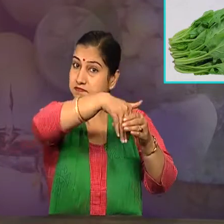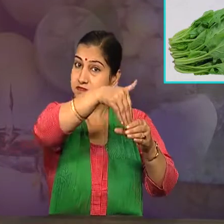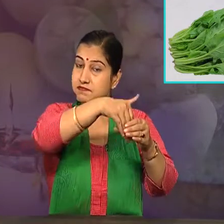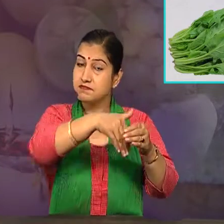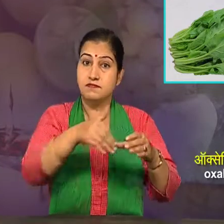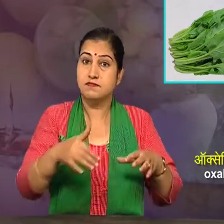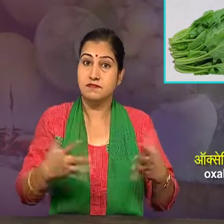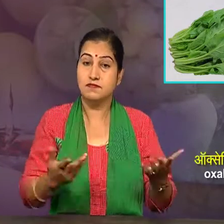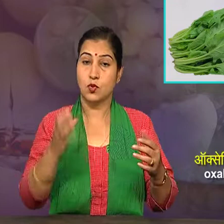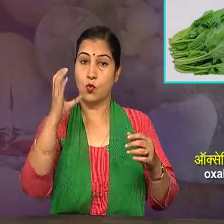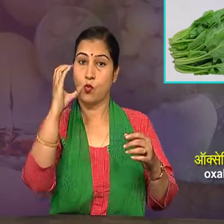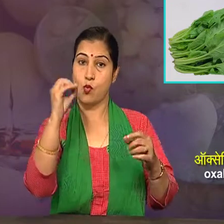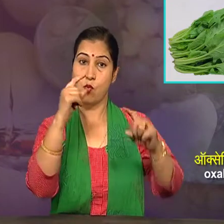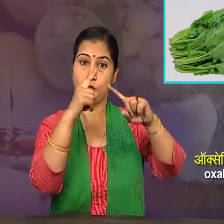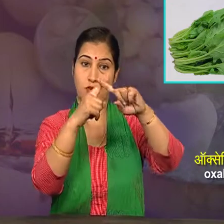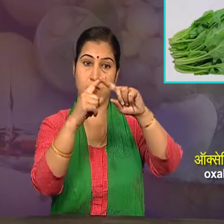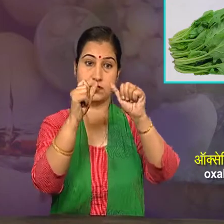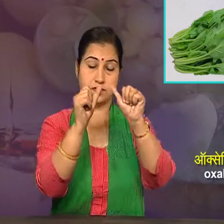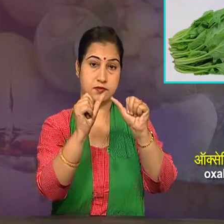इसमें ओक्जैलिक अमल पाया जाता है